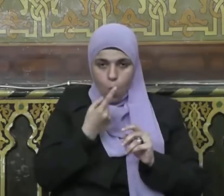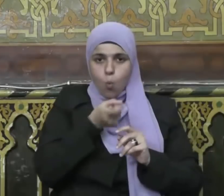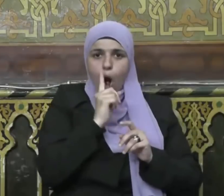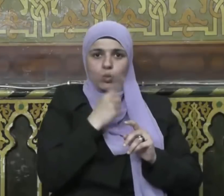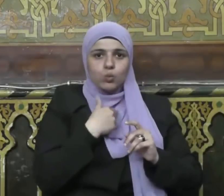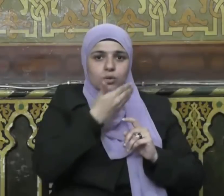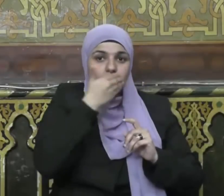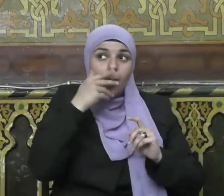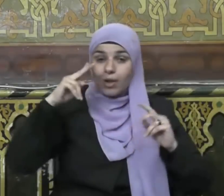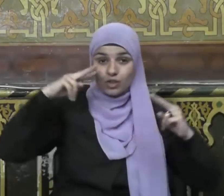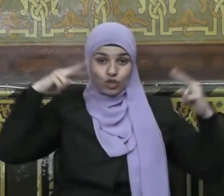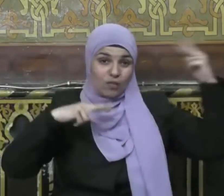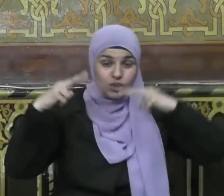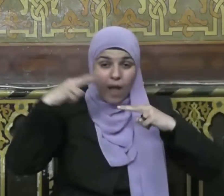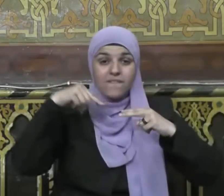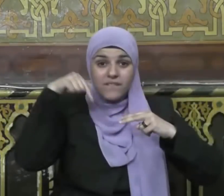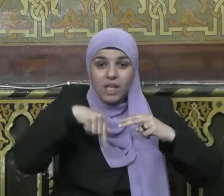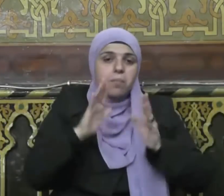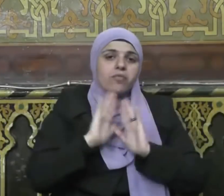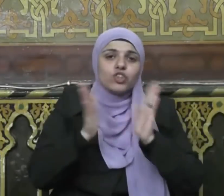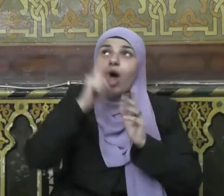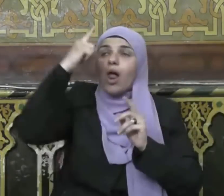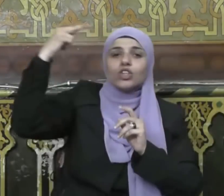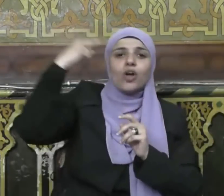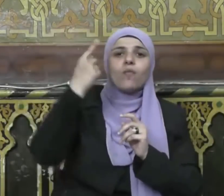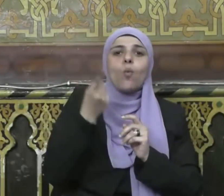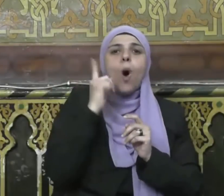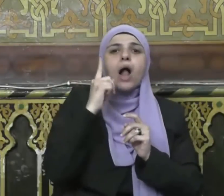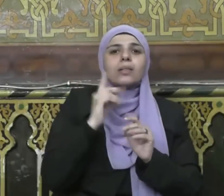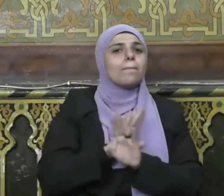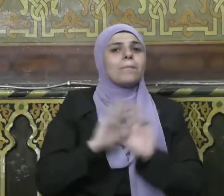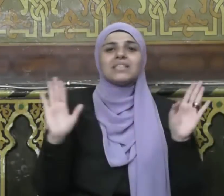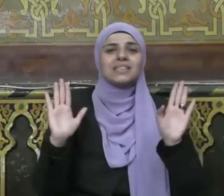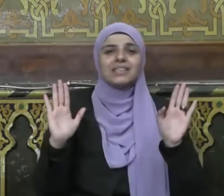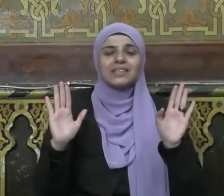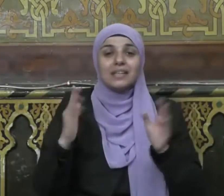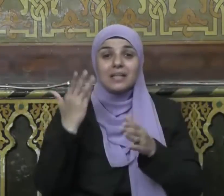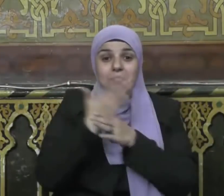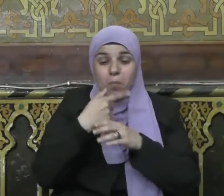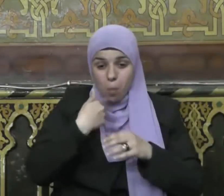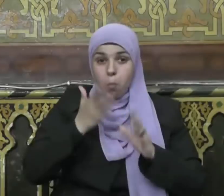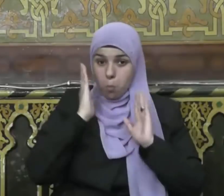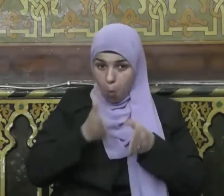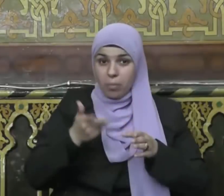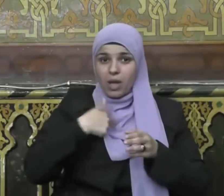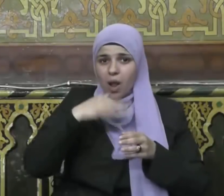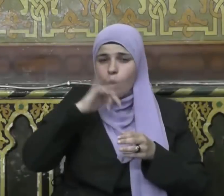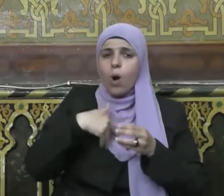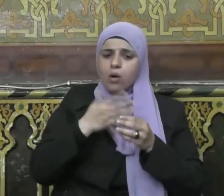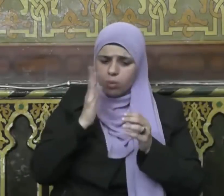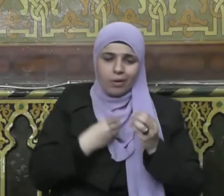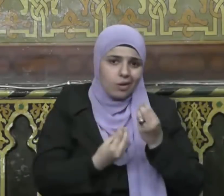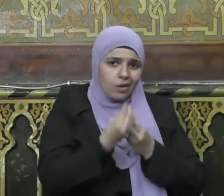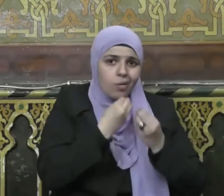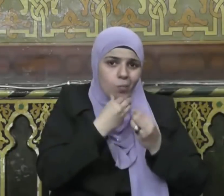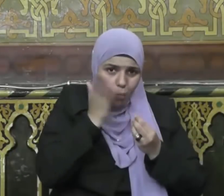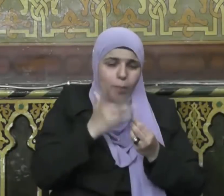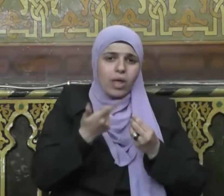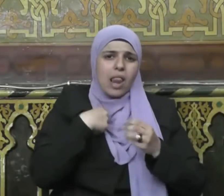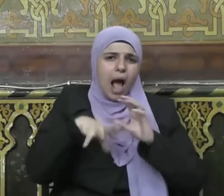سبعمائة ضعف قال الله تعالى إلا الصوم فإنه لي وأنا أجزي به لذلك يقول